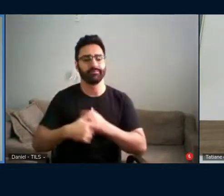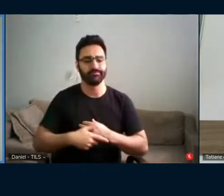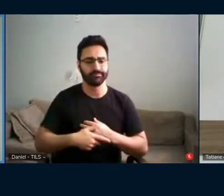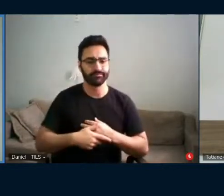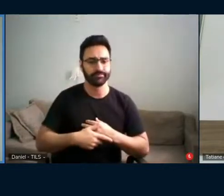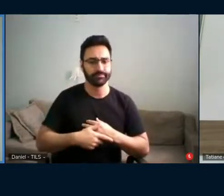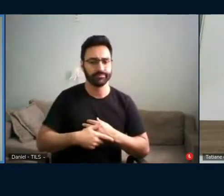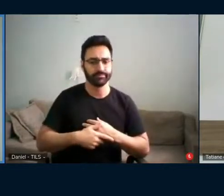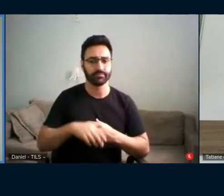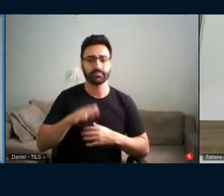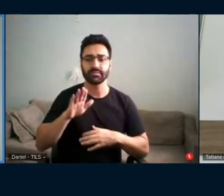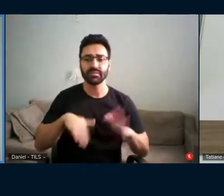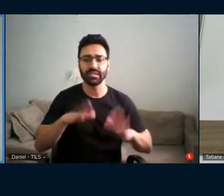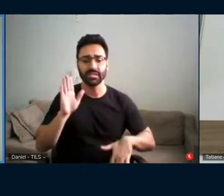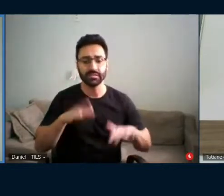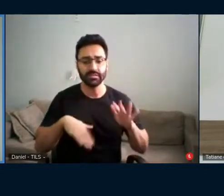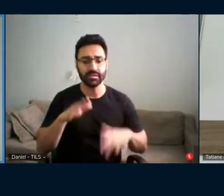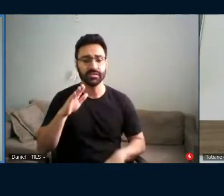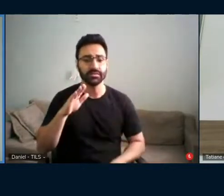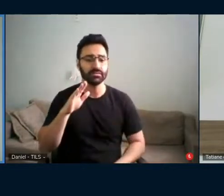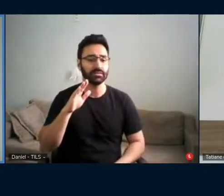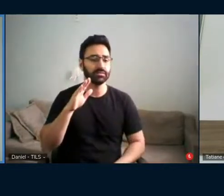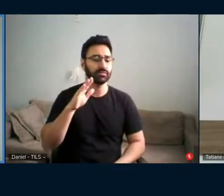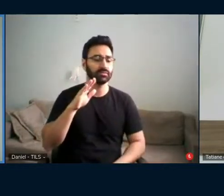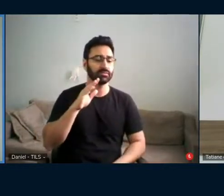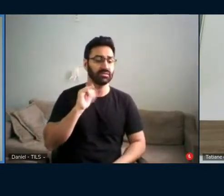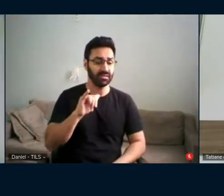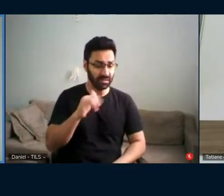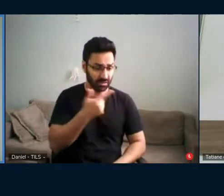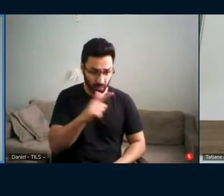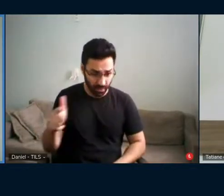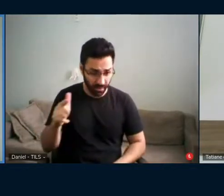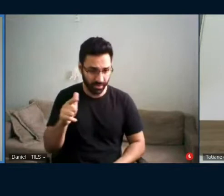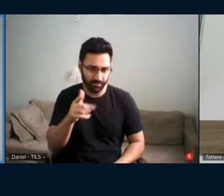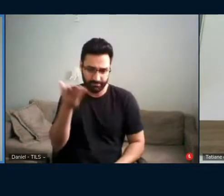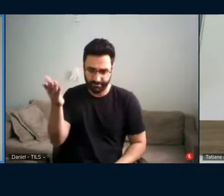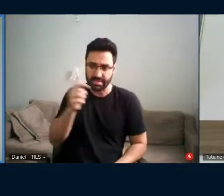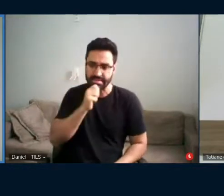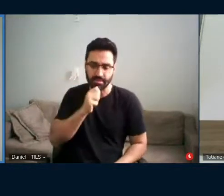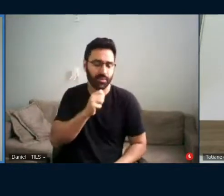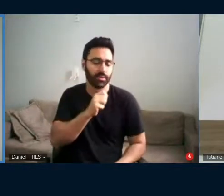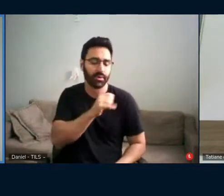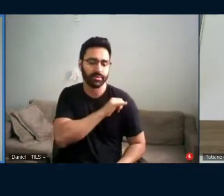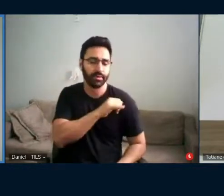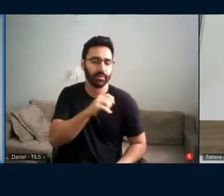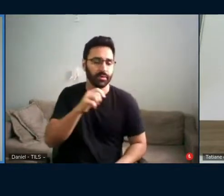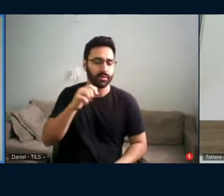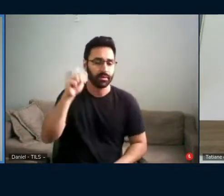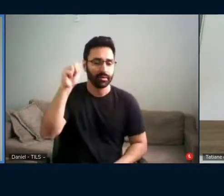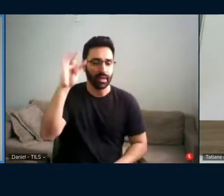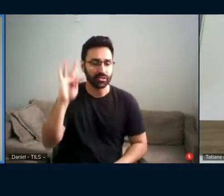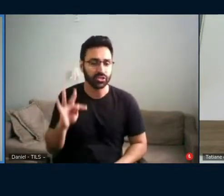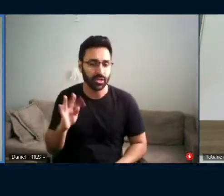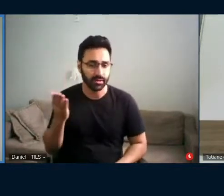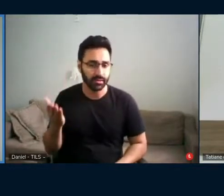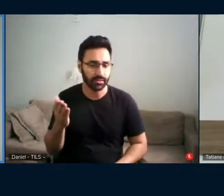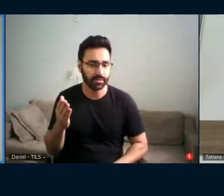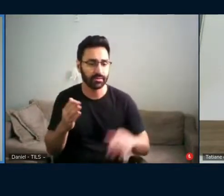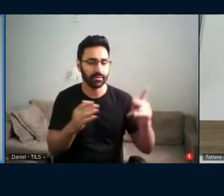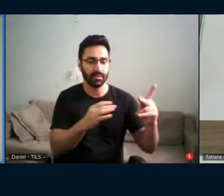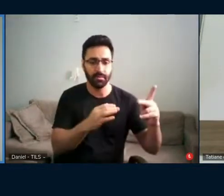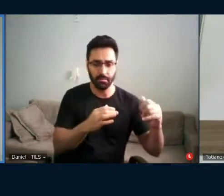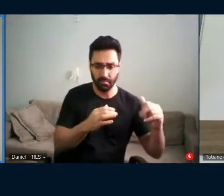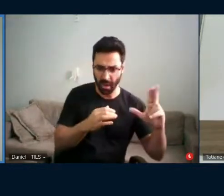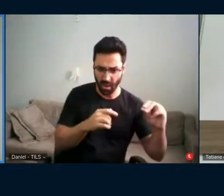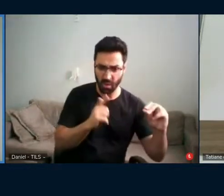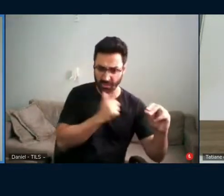se não é às vezes a Tatiana que está lá para intervir, provavelmente a Paula não teria o mesmo